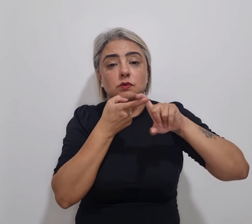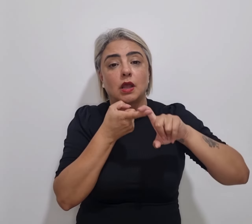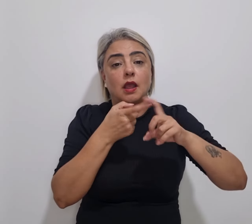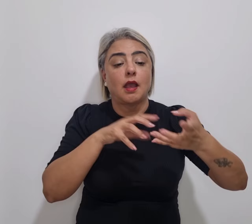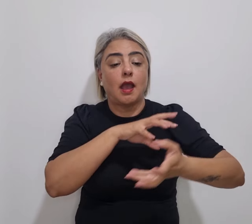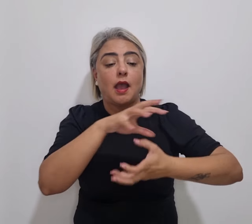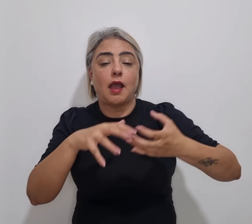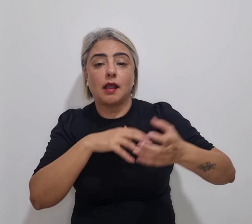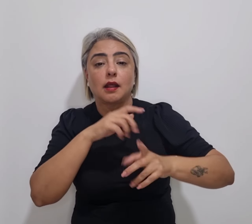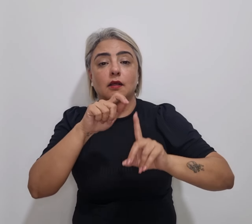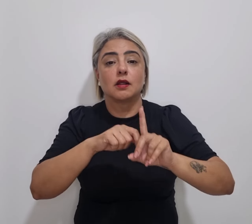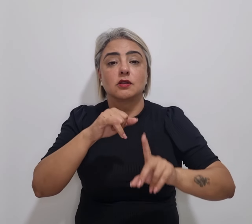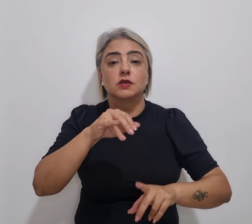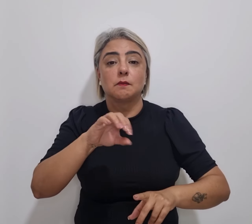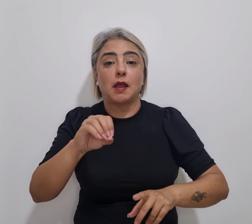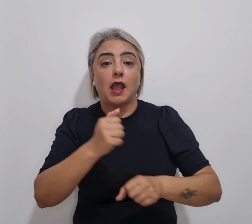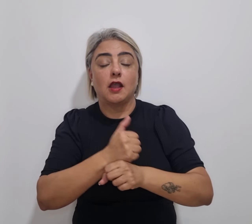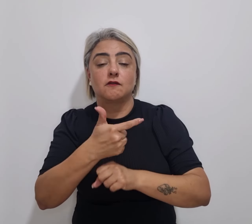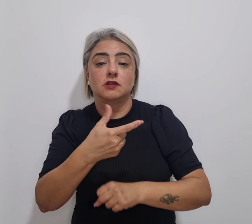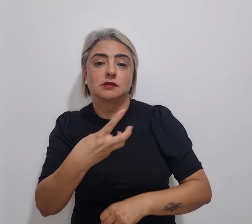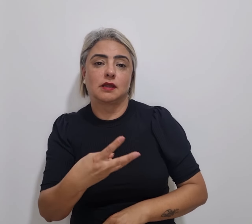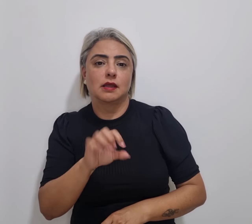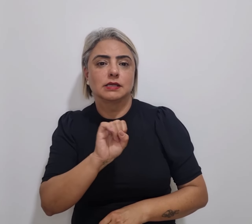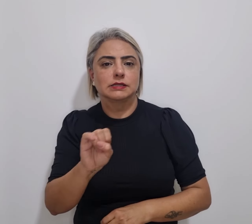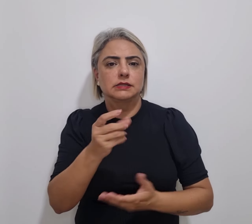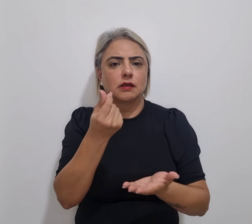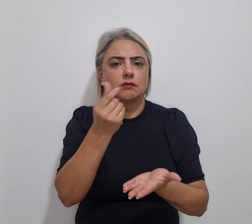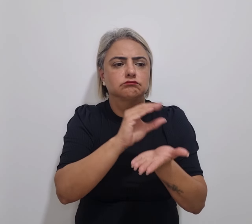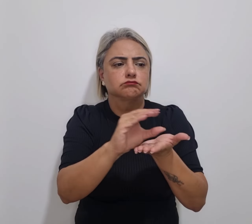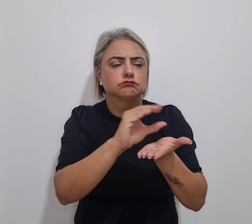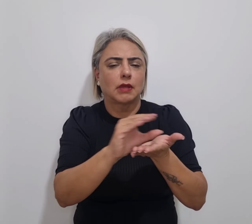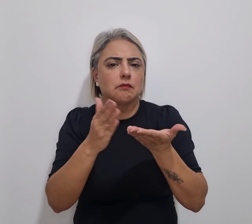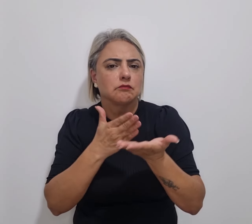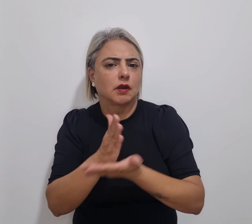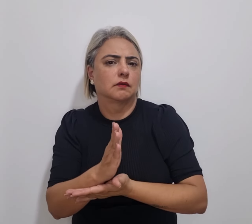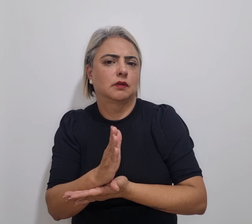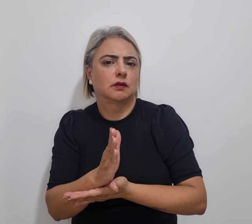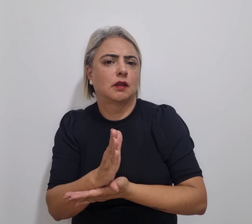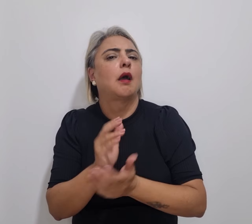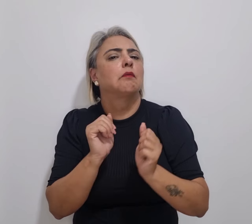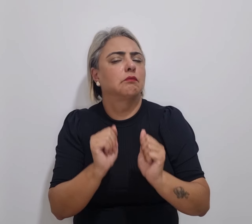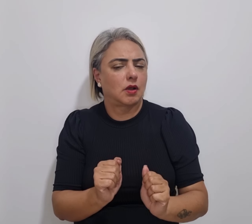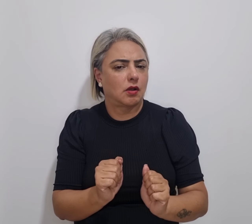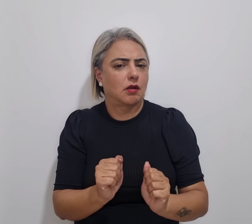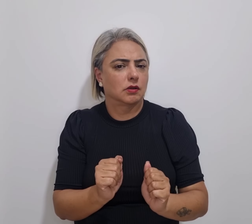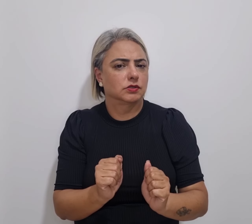greve de maio deste ano. Se esse orçamento for aprovado, poderá recolocar a